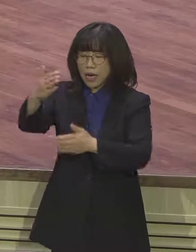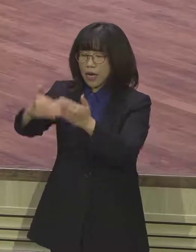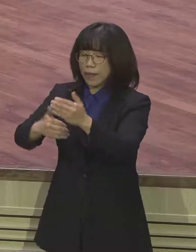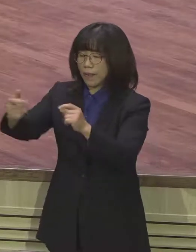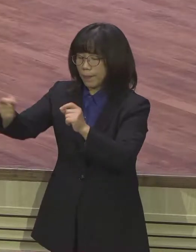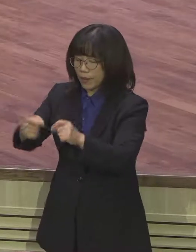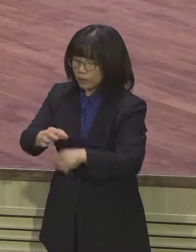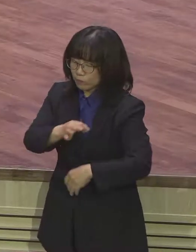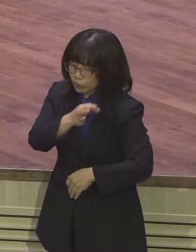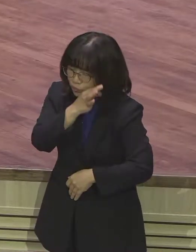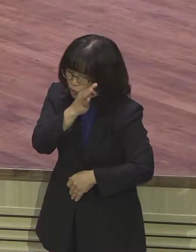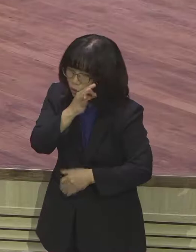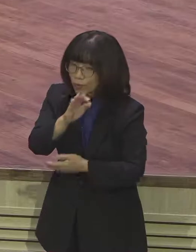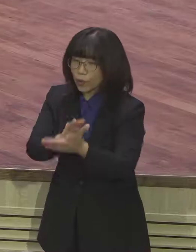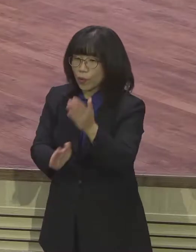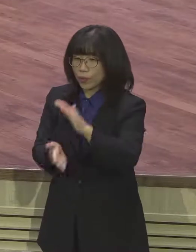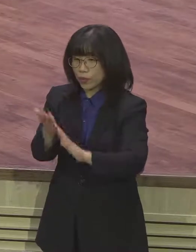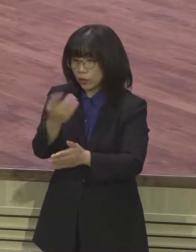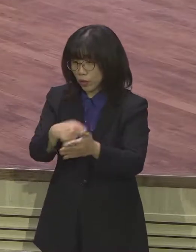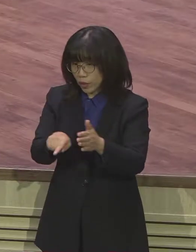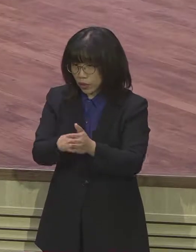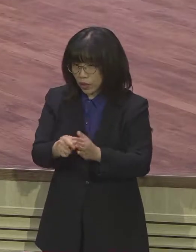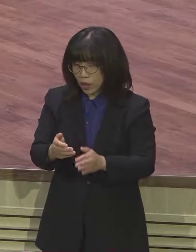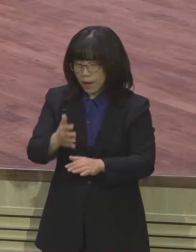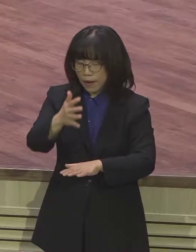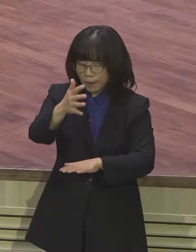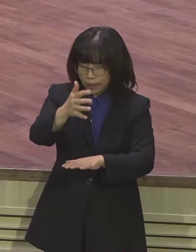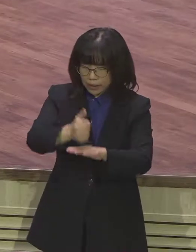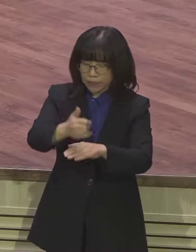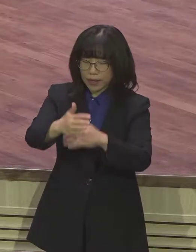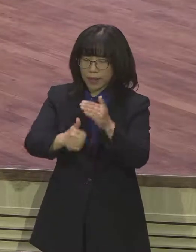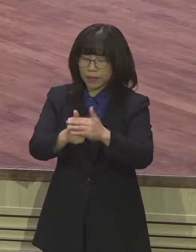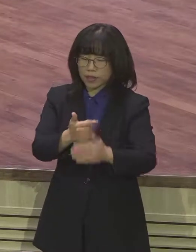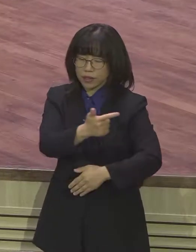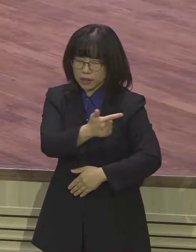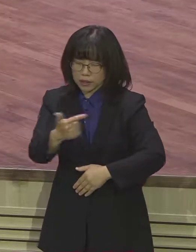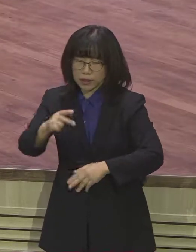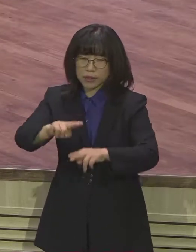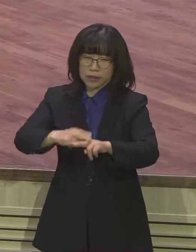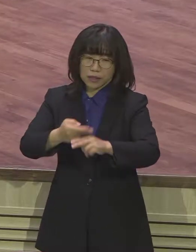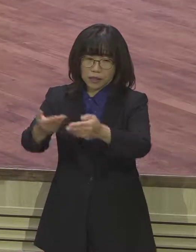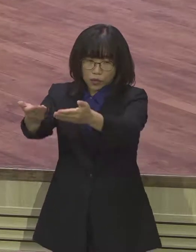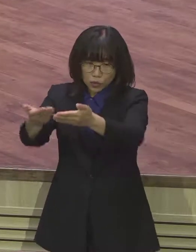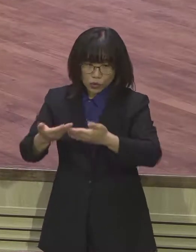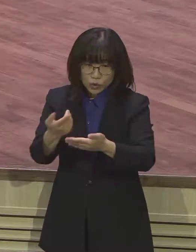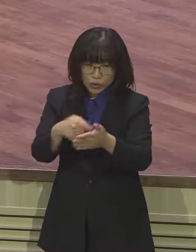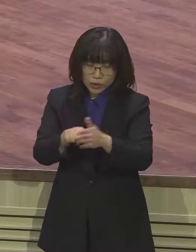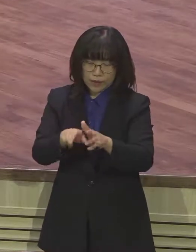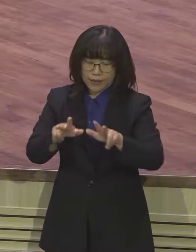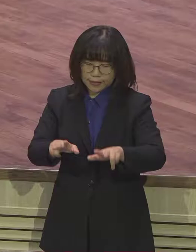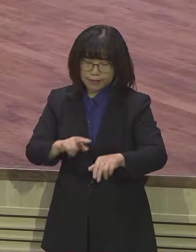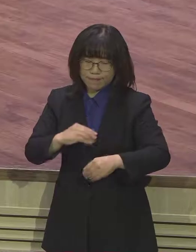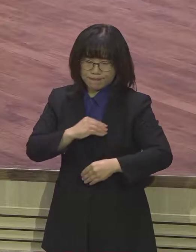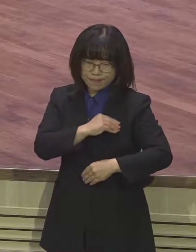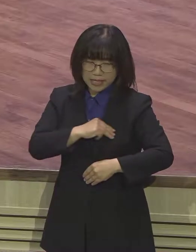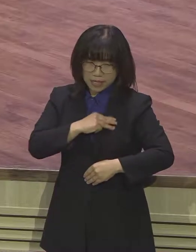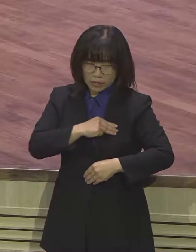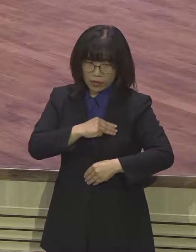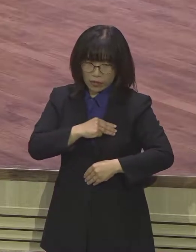마지막 때 최고의 상급을 준비할 수 있도록 우리에게 이 시대적인 미션을 허락해 주신 줄 믿습니다 저는 이번